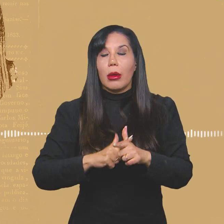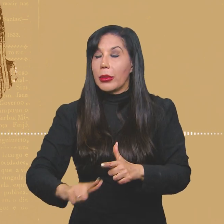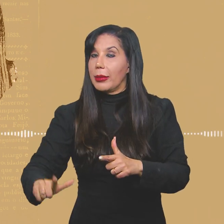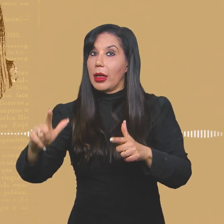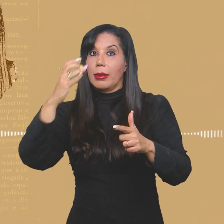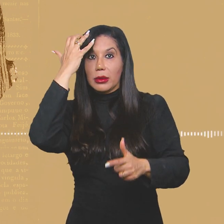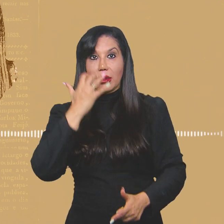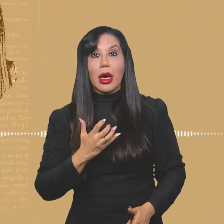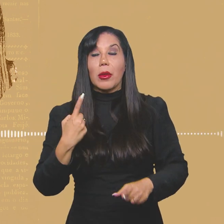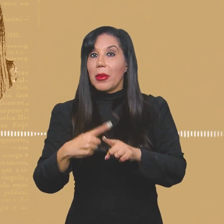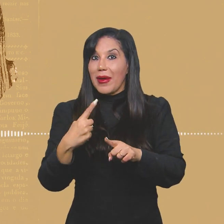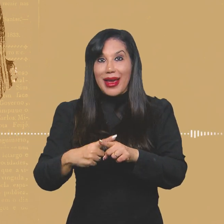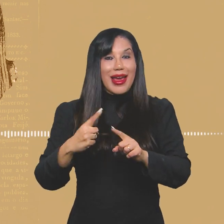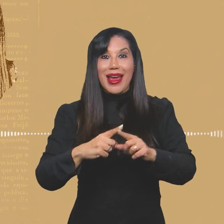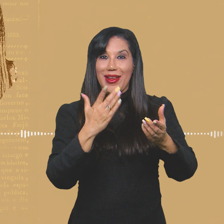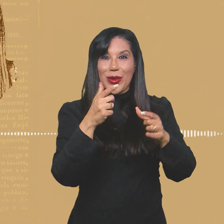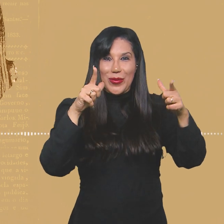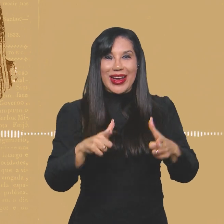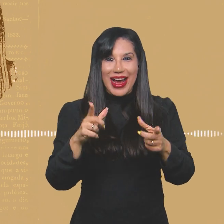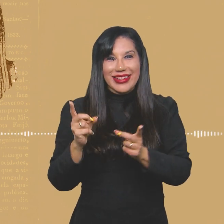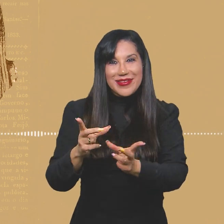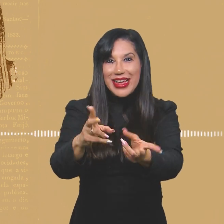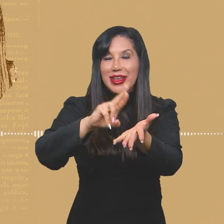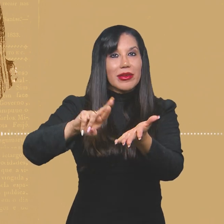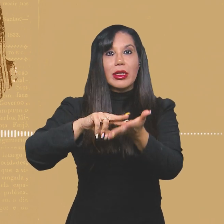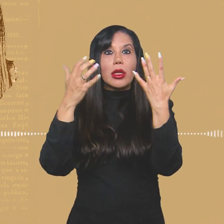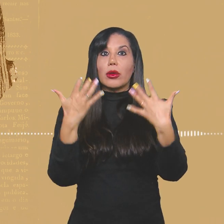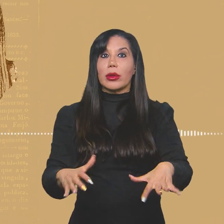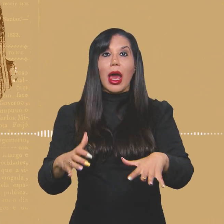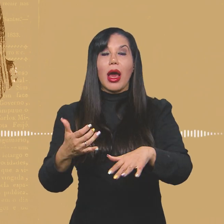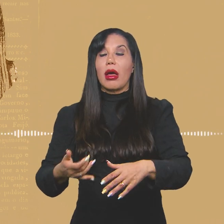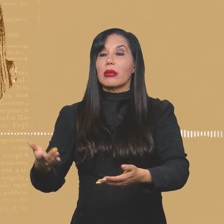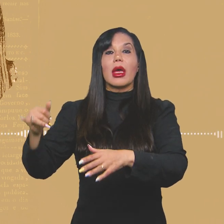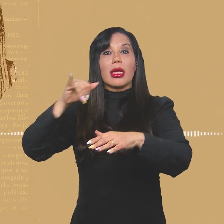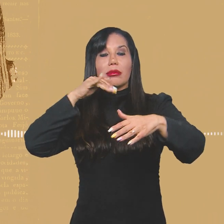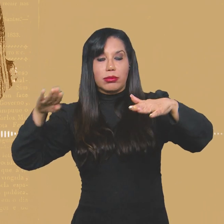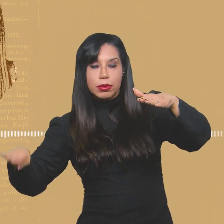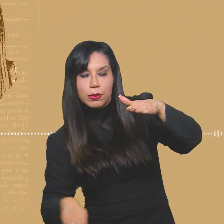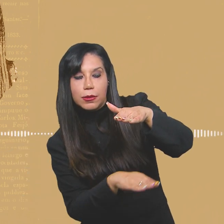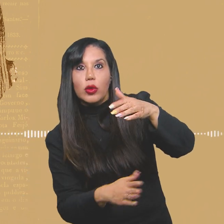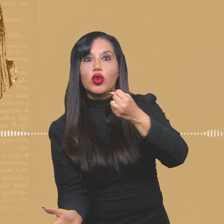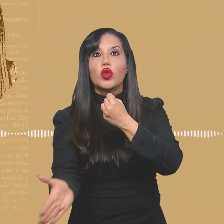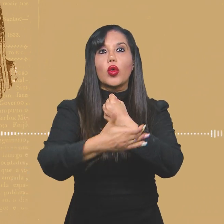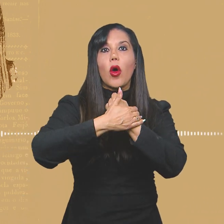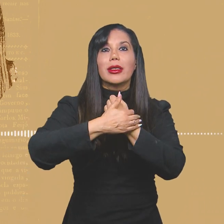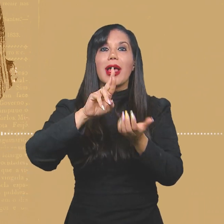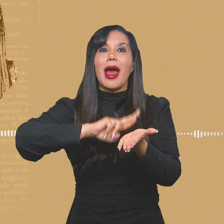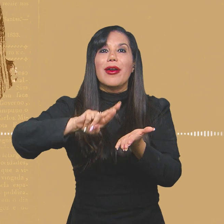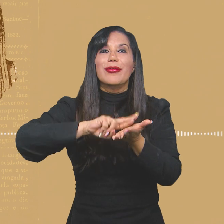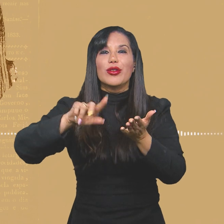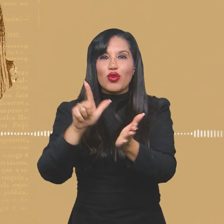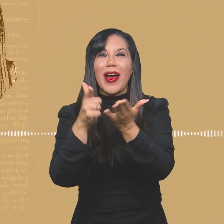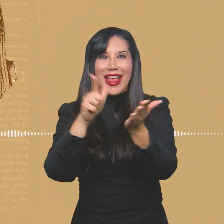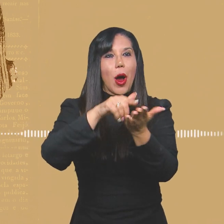Porque as bancas não preservavam um lugar de destaque para a revista. Eles botavam lá embaixo, nos pacotes de jornais